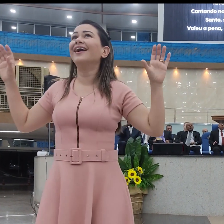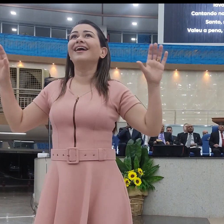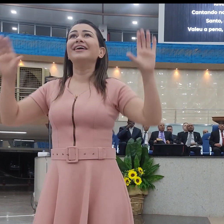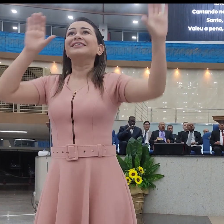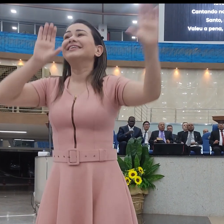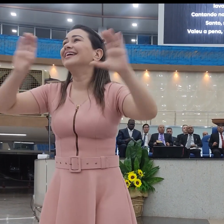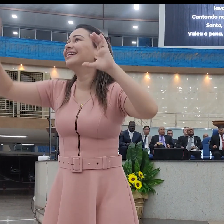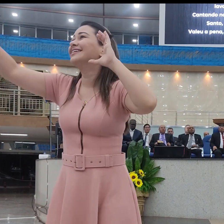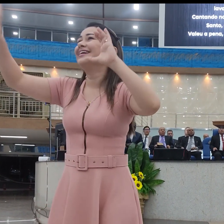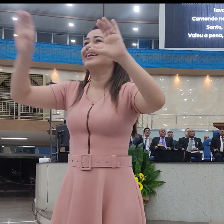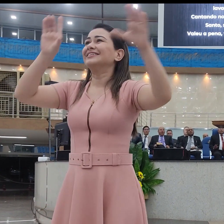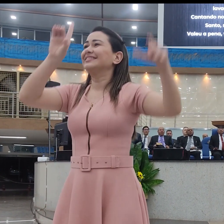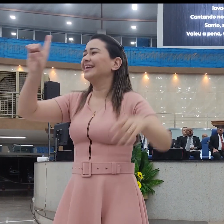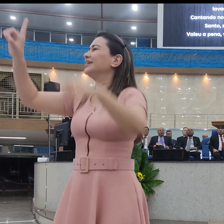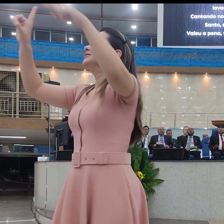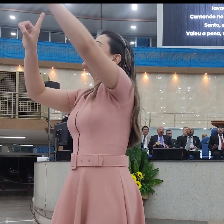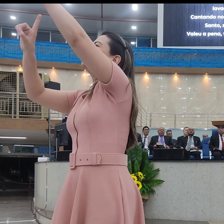Santo, santo,